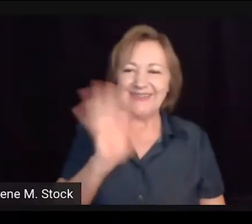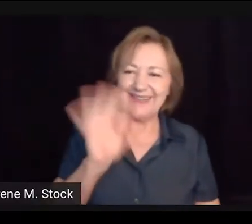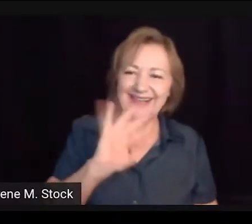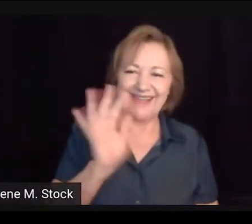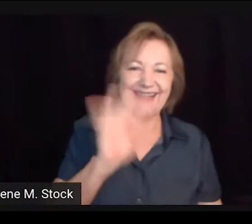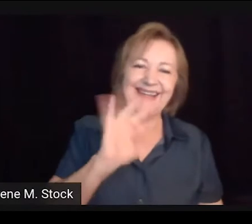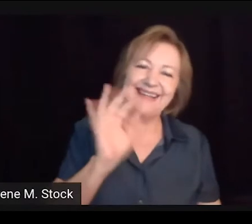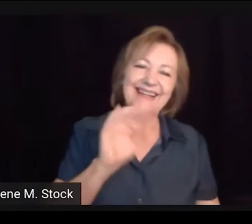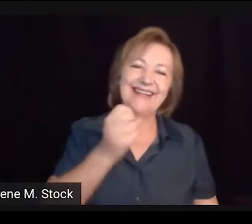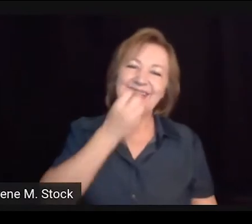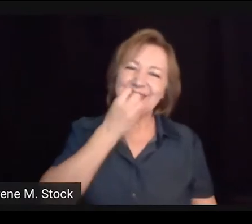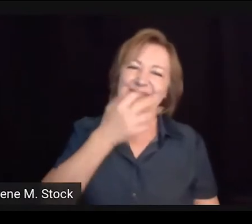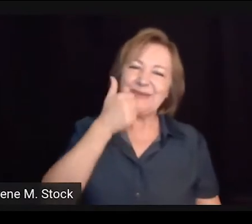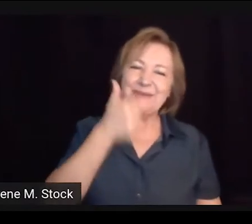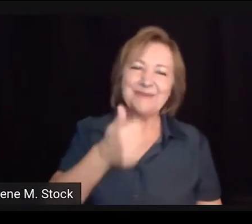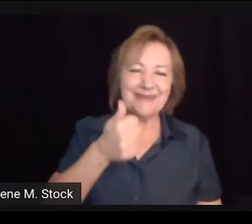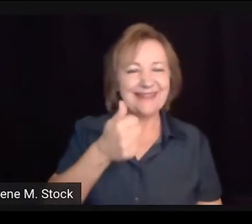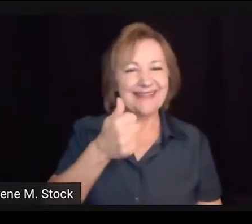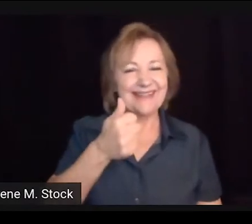Olá,